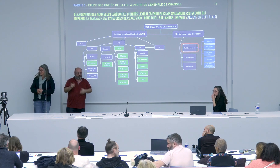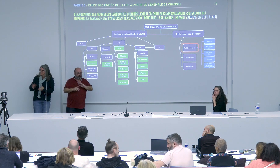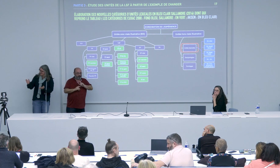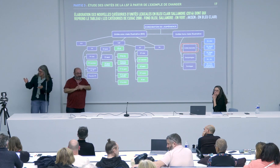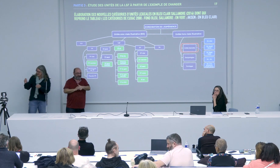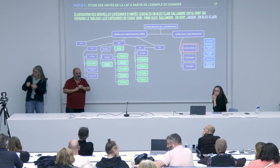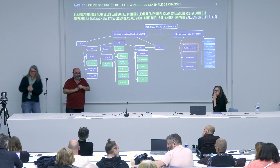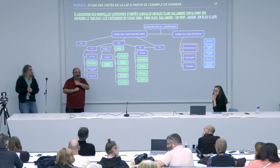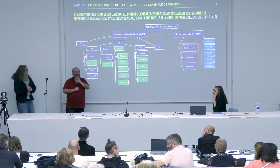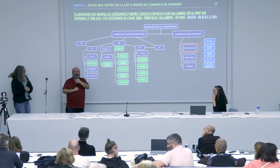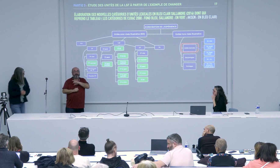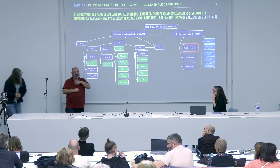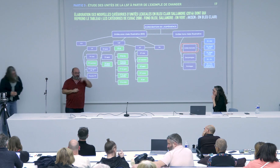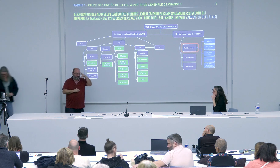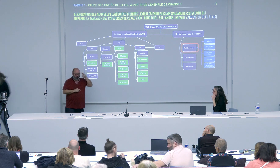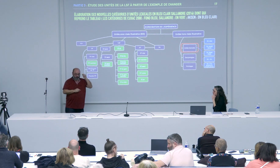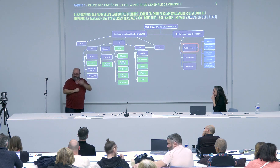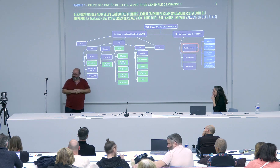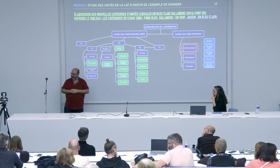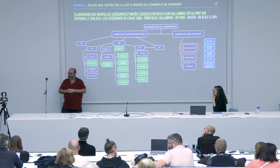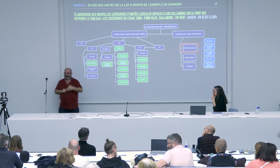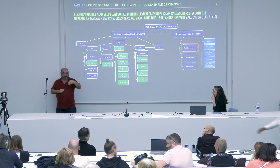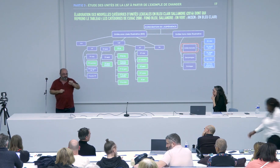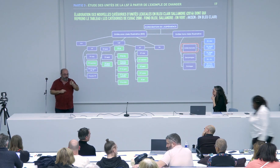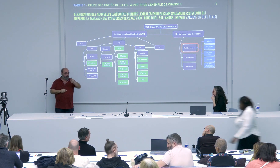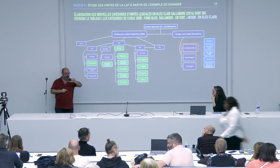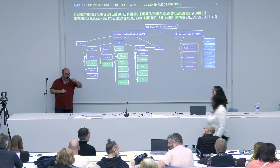sera par madame Meurand je